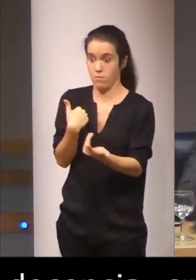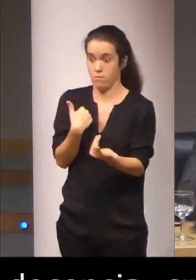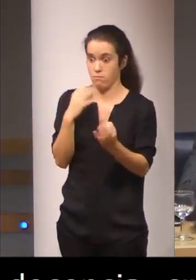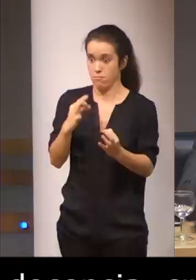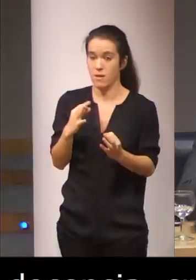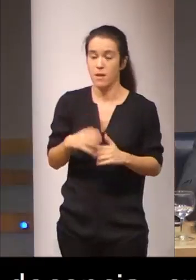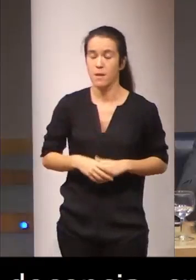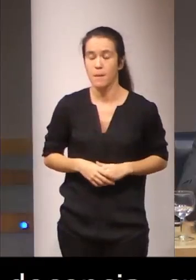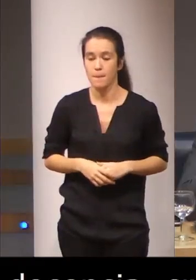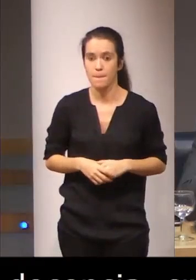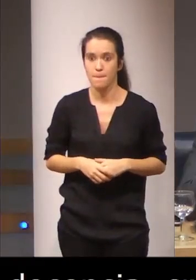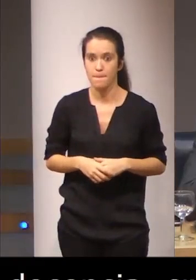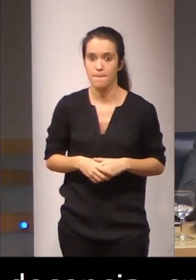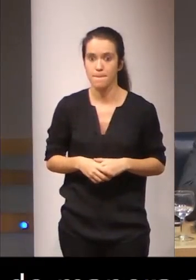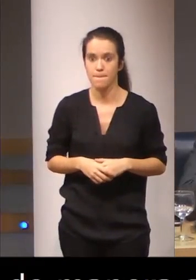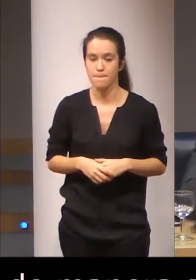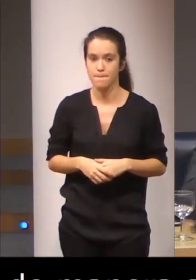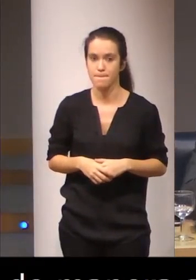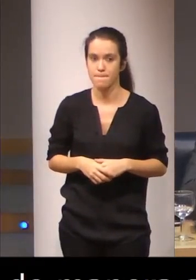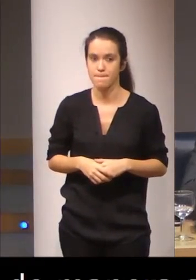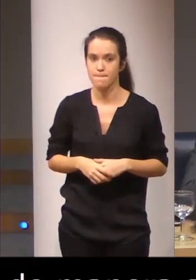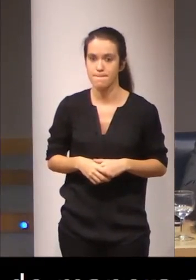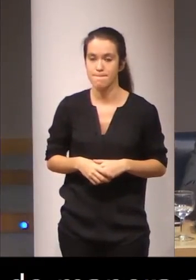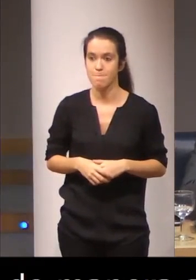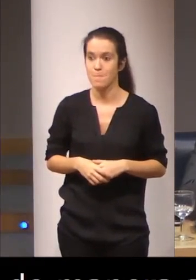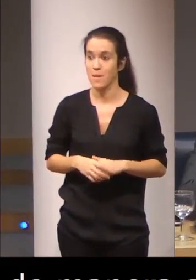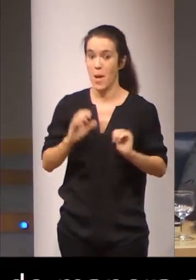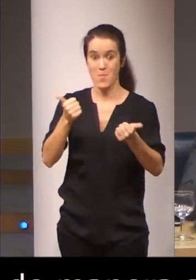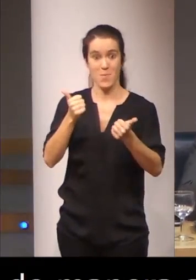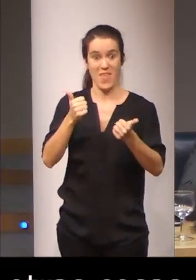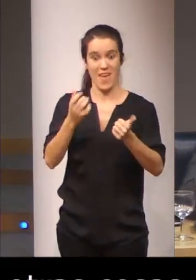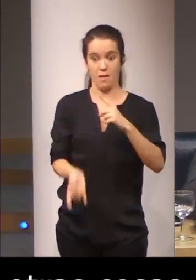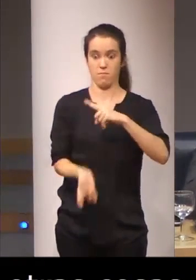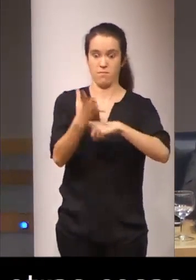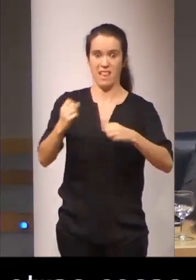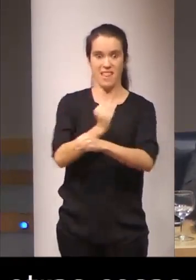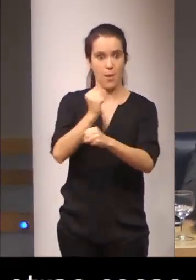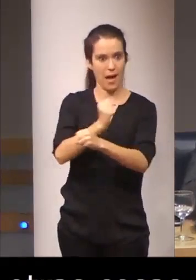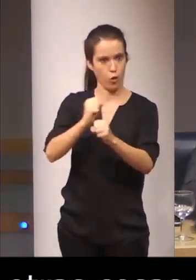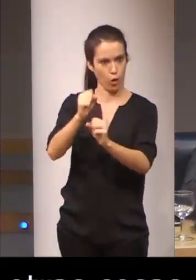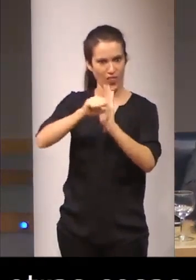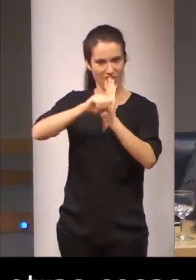trabajo que convocó el CENELSE, en el que se pedía que todas las